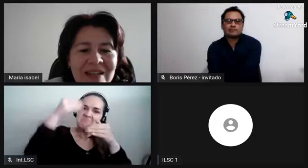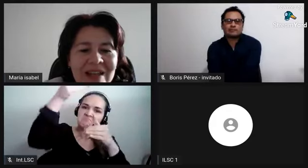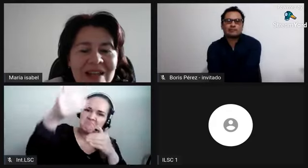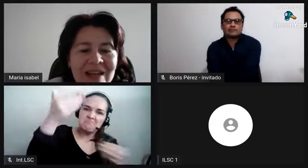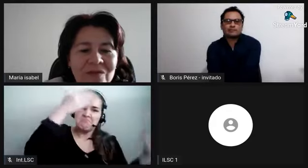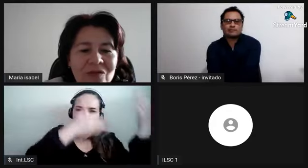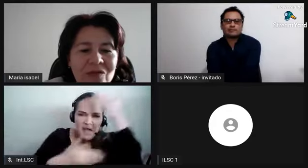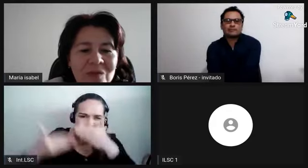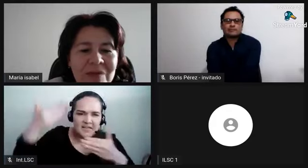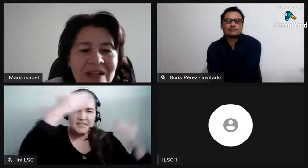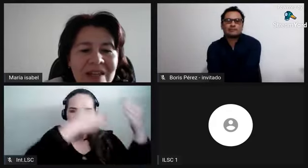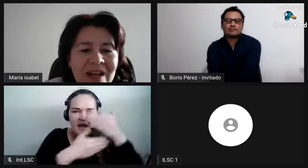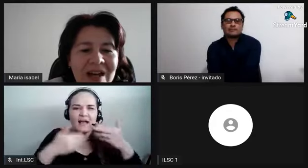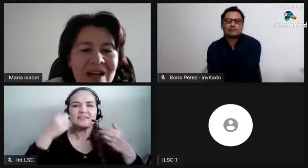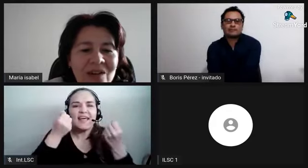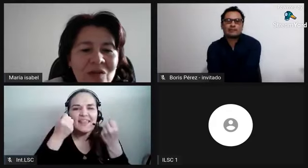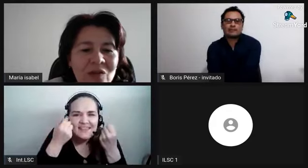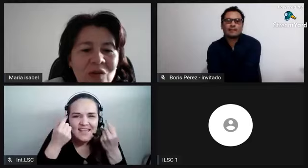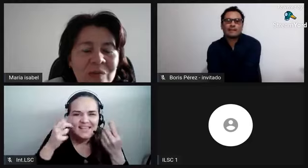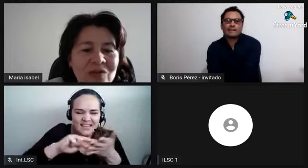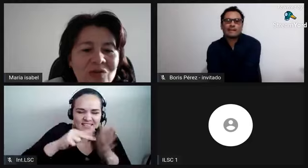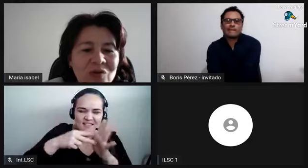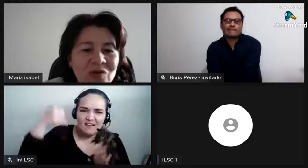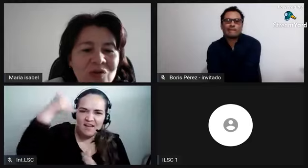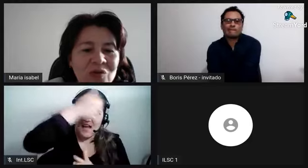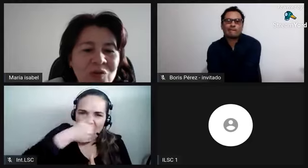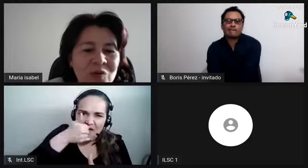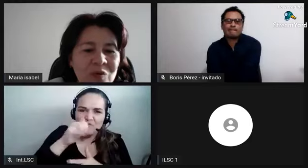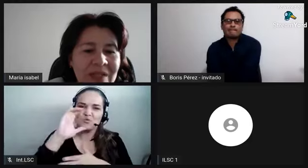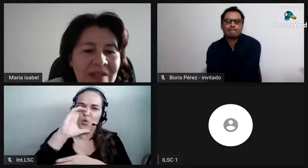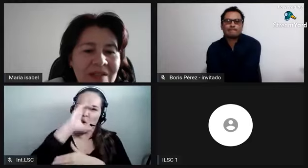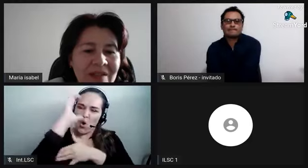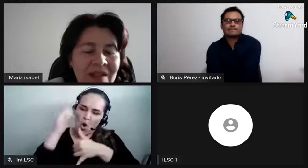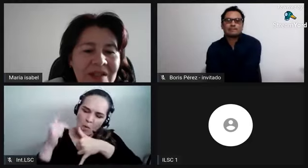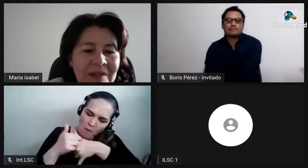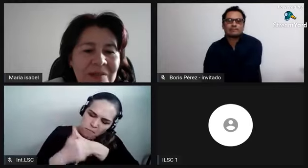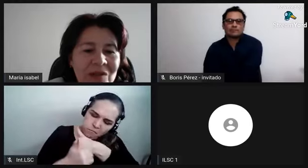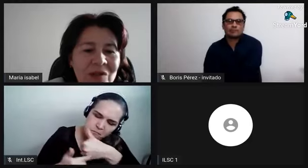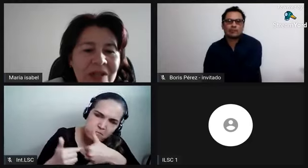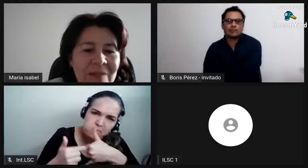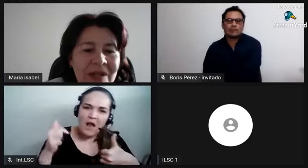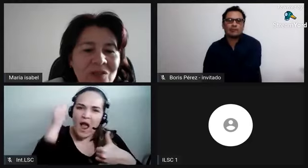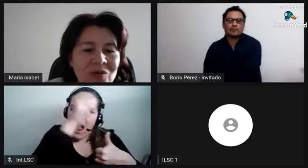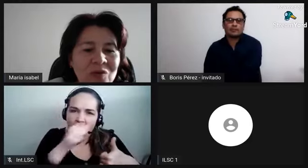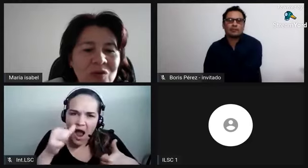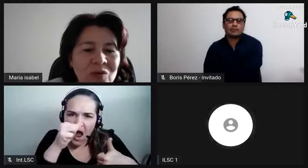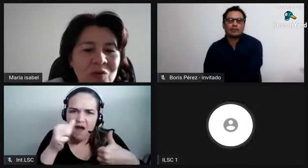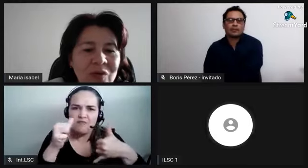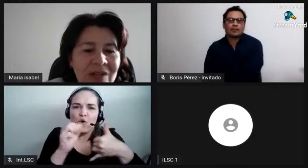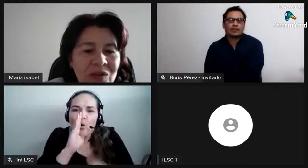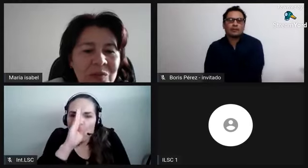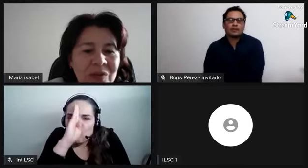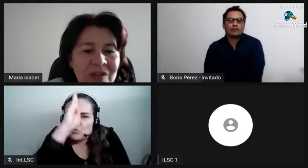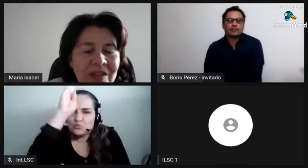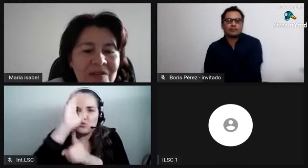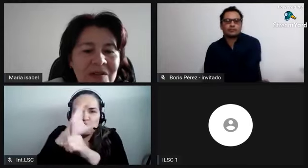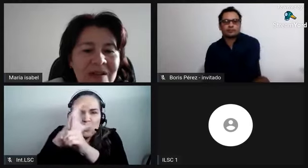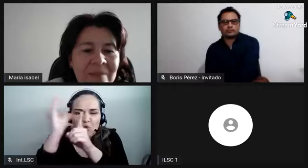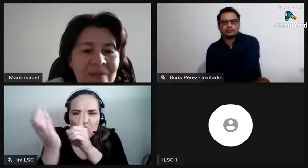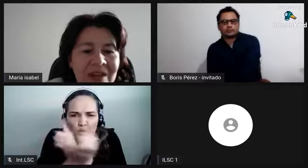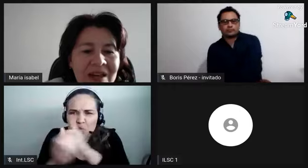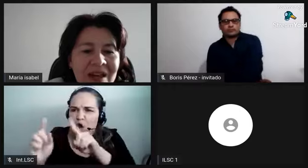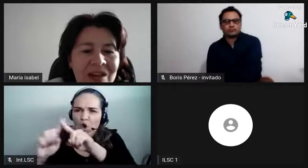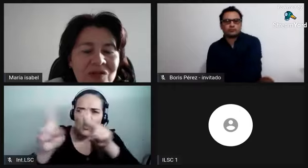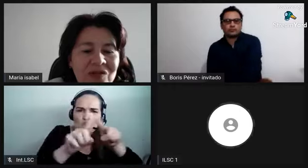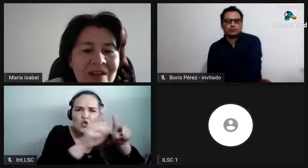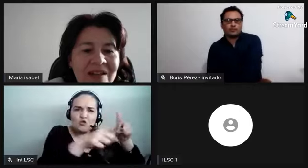acerca de la afrocolombianidad en Colombia, sus costumbres, todo el tema de su cultura, ¿no? Porque si